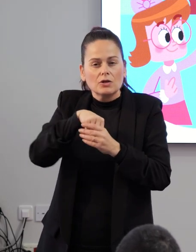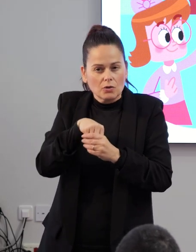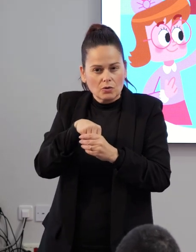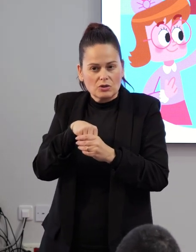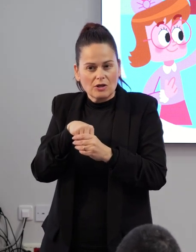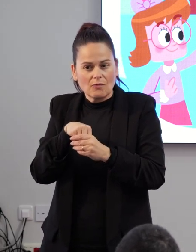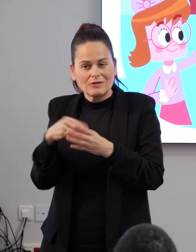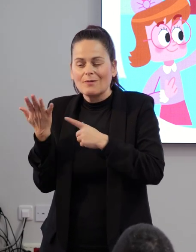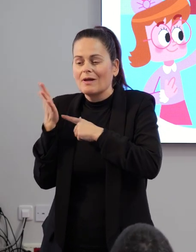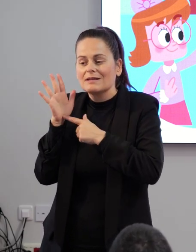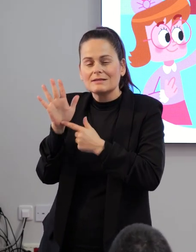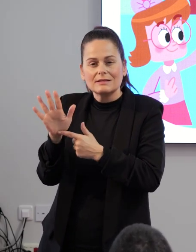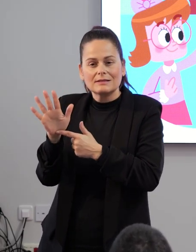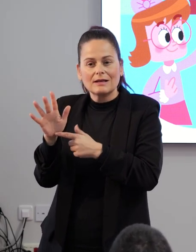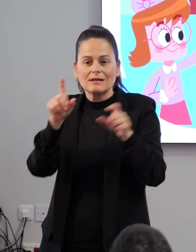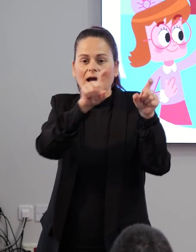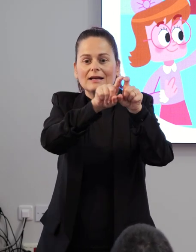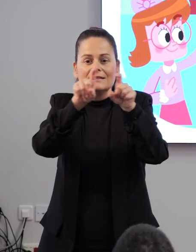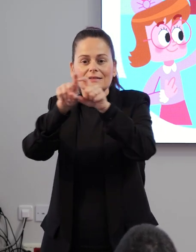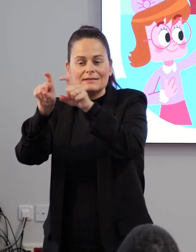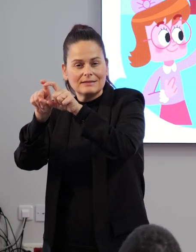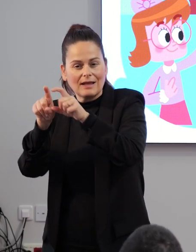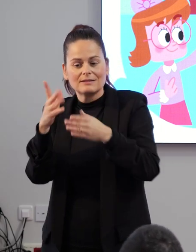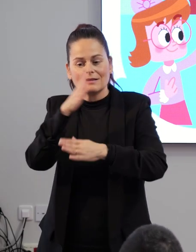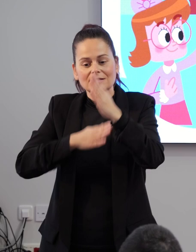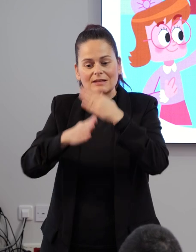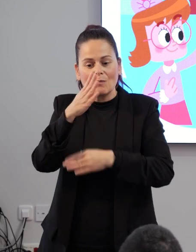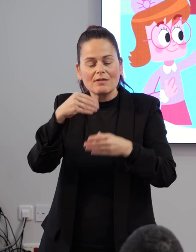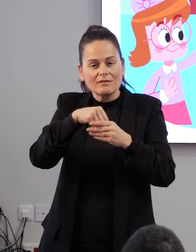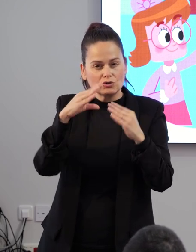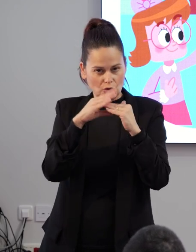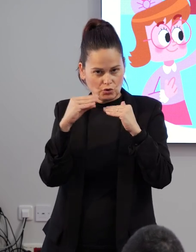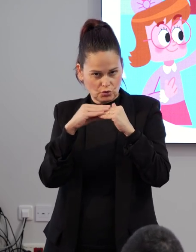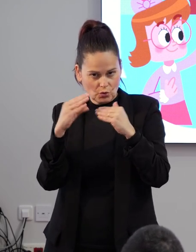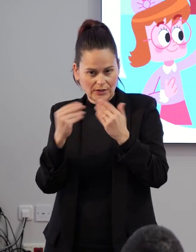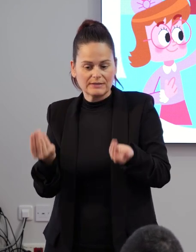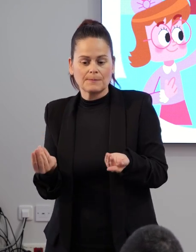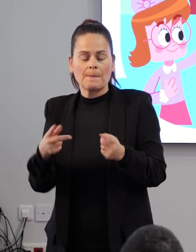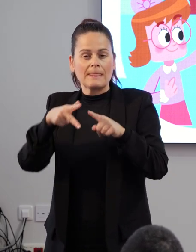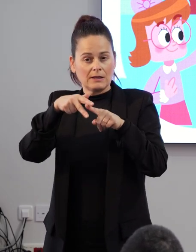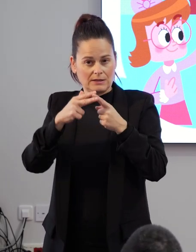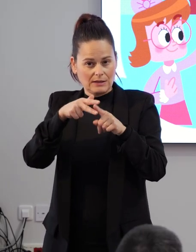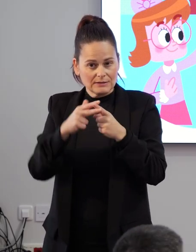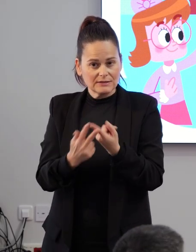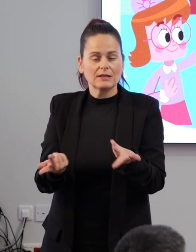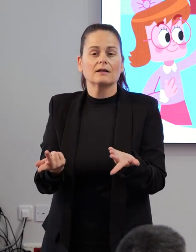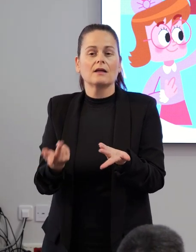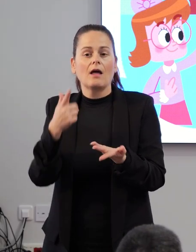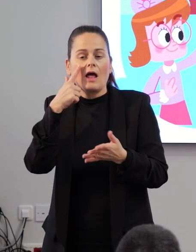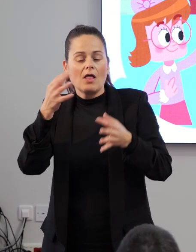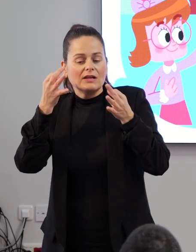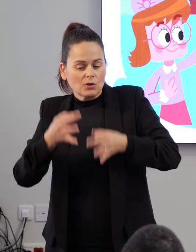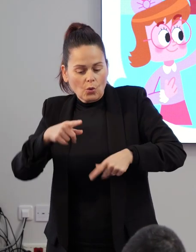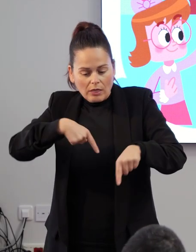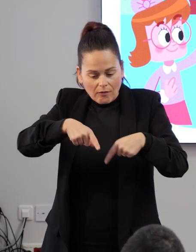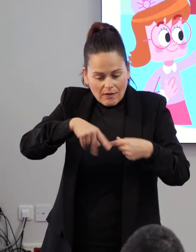usuarios de entidades de discapacidad. Tenemos talleres como talleres de seguridad vial